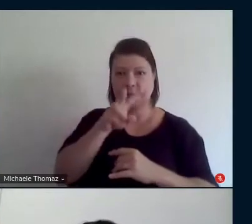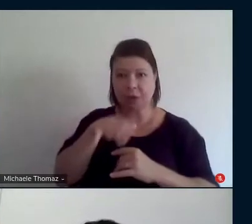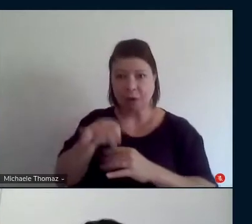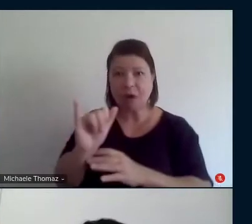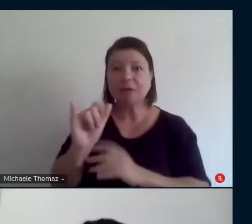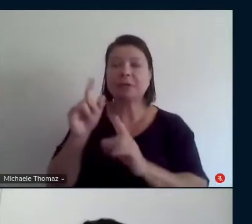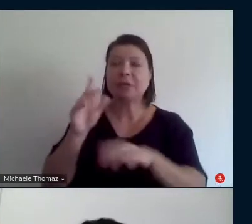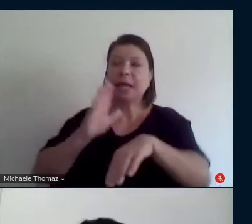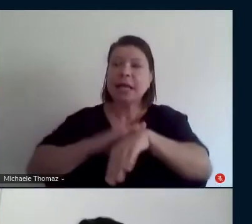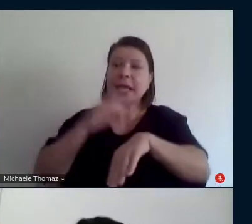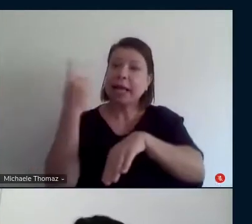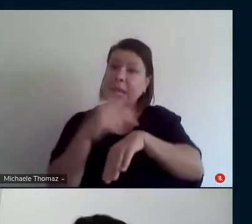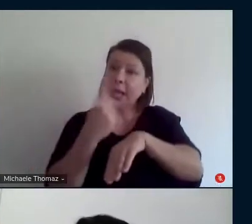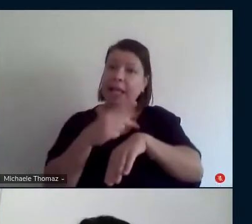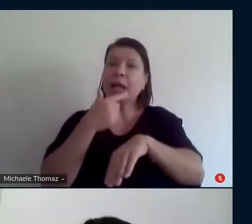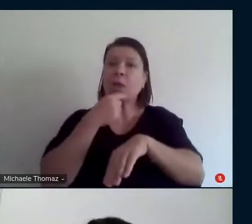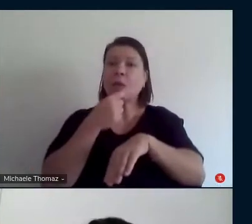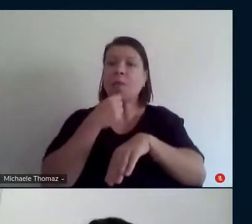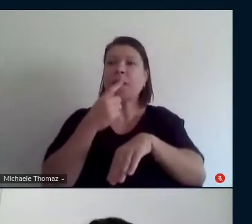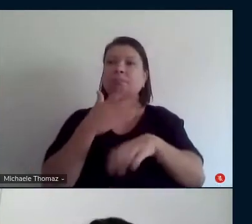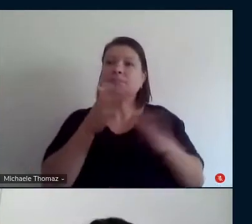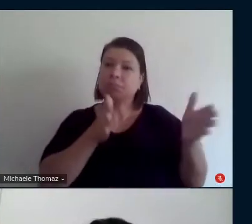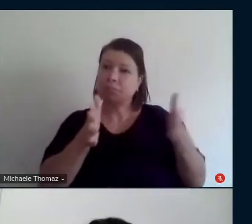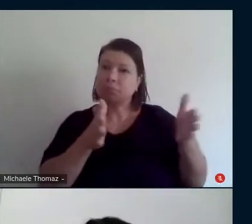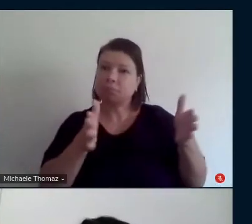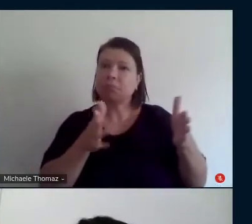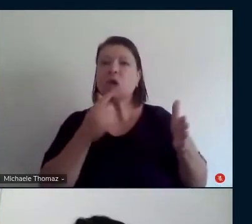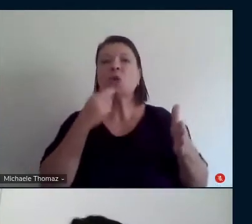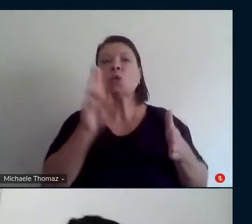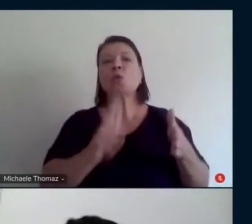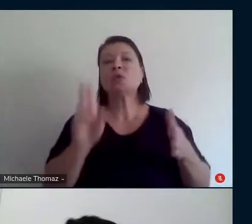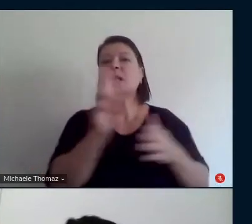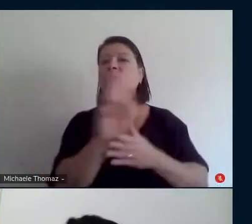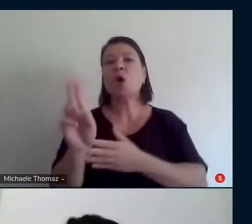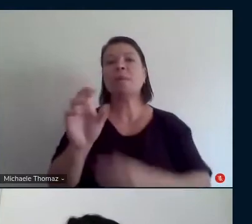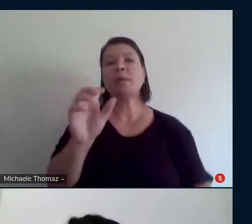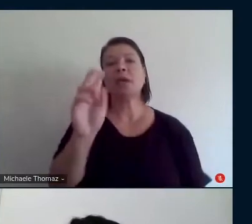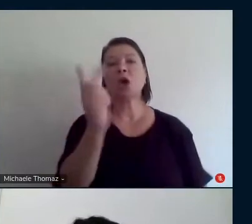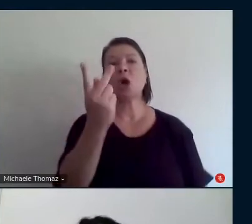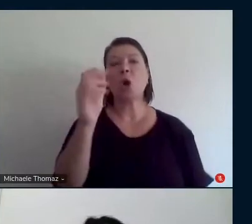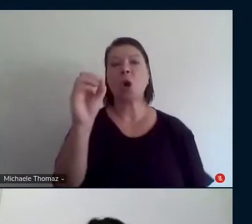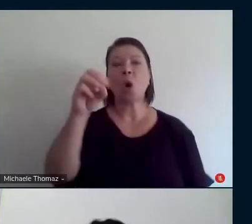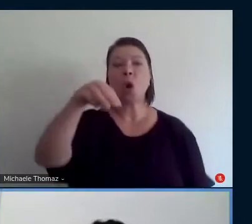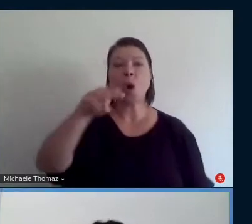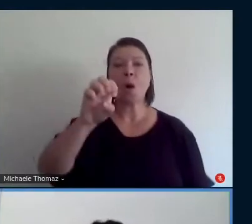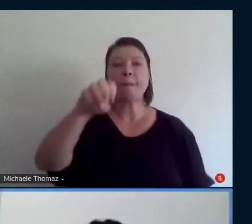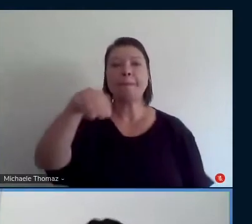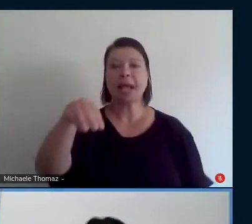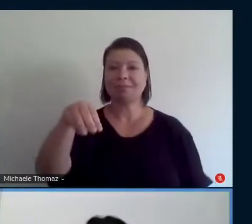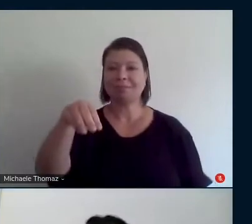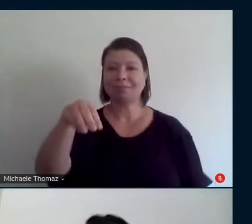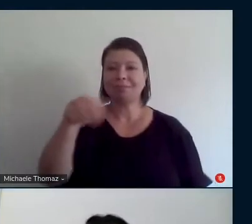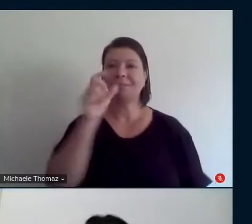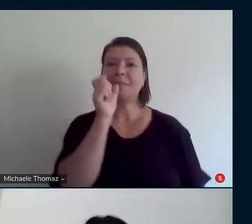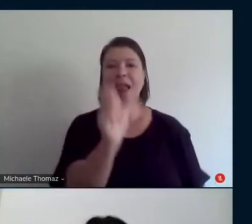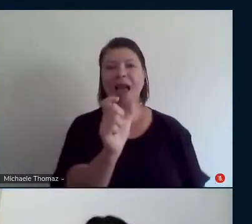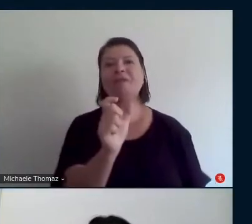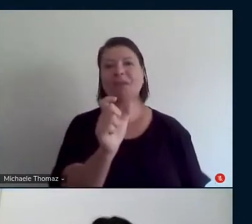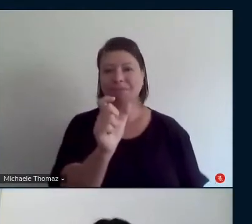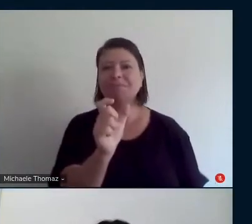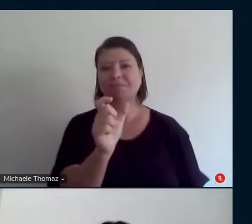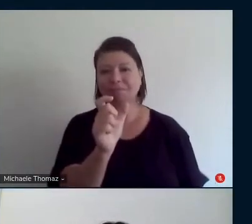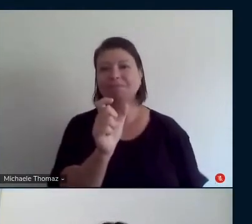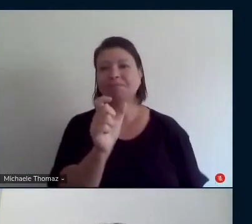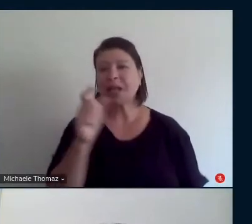época, que um contexto em que utiliza a palavra homem enquanto espécie, como tradução de espécie. Eu acho que a gente tem que recolocar